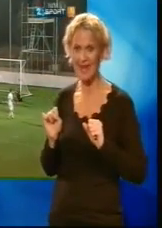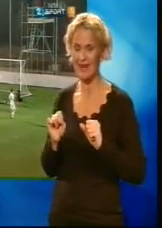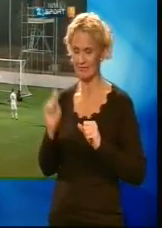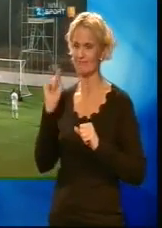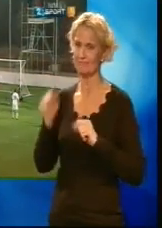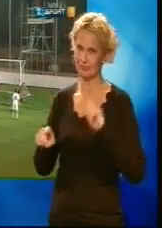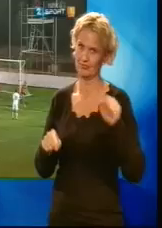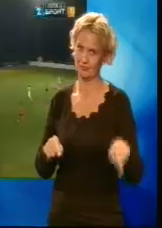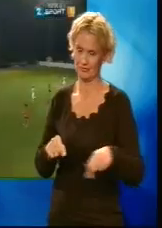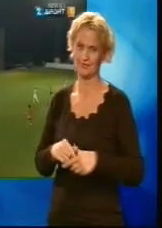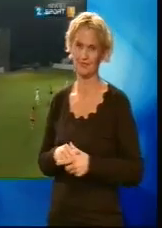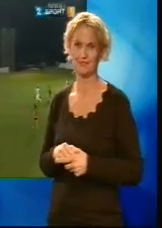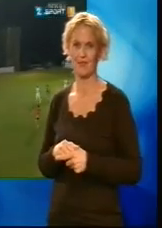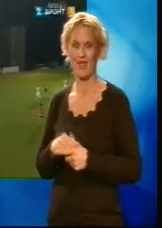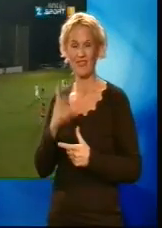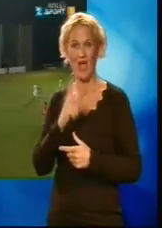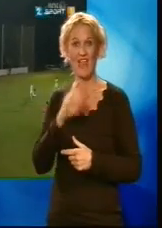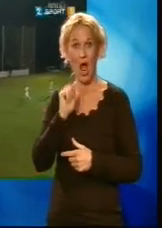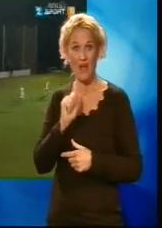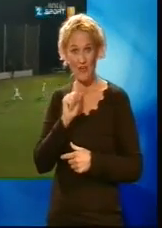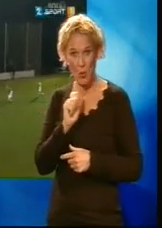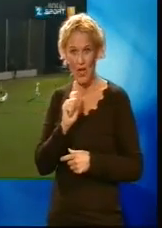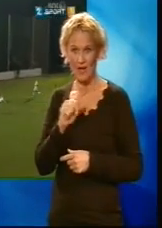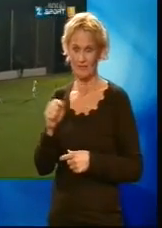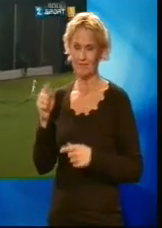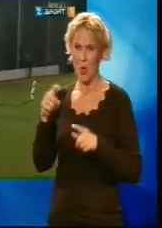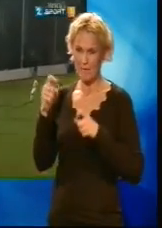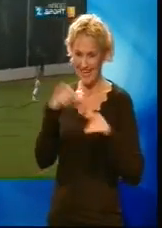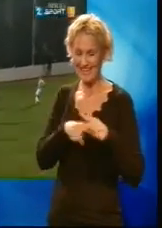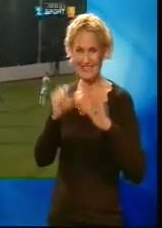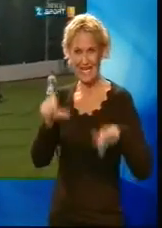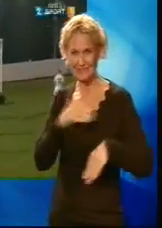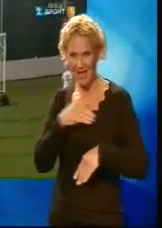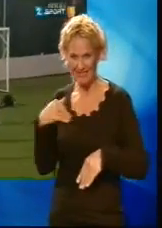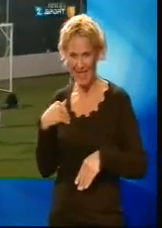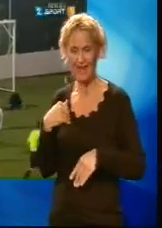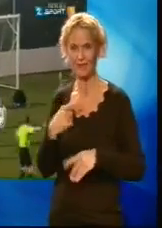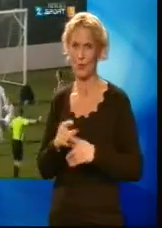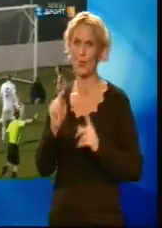Daniel Arnefjord løper inn i 16-meteren, og så leder han slag.